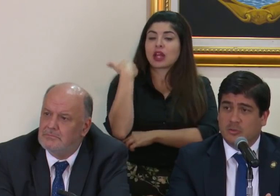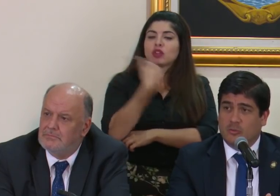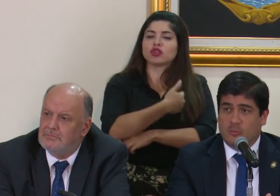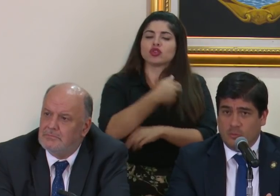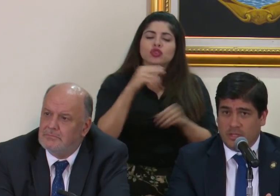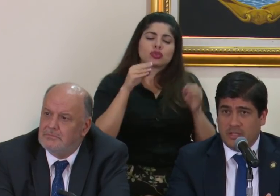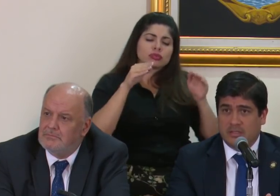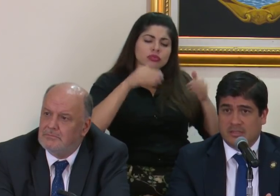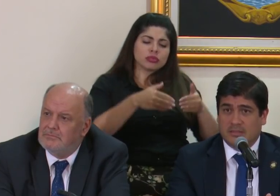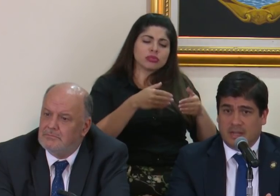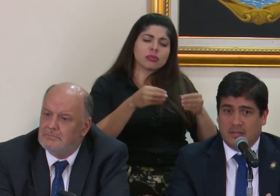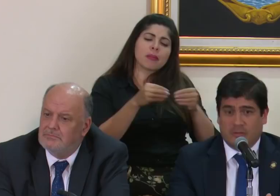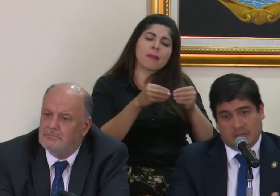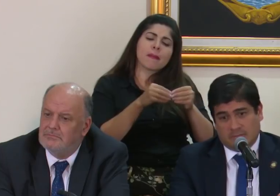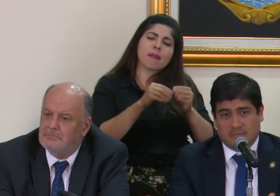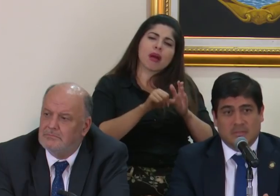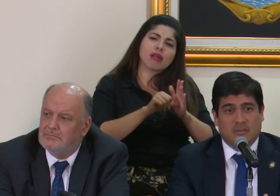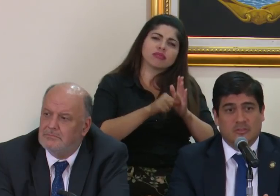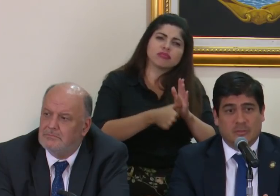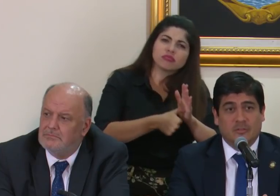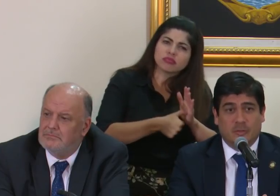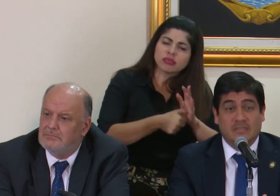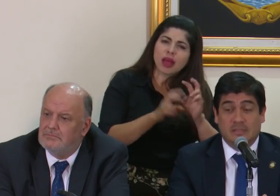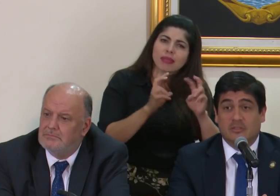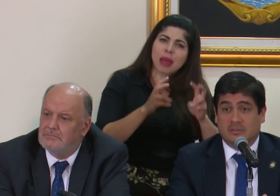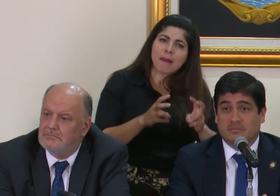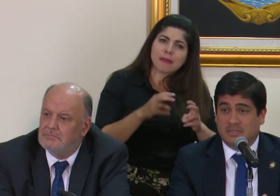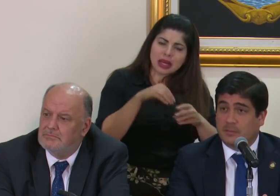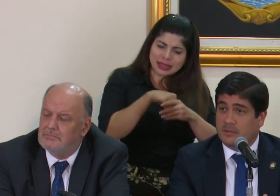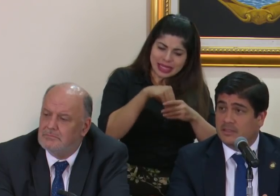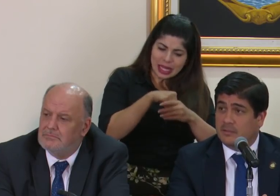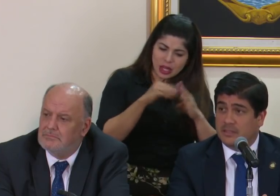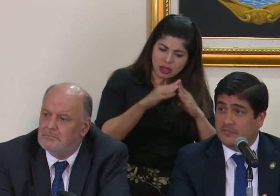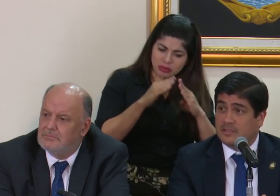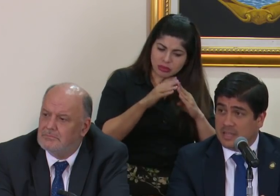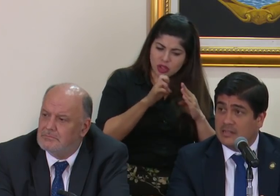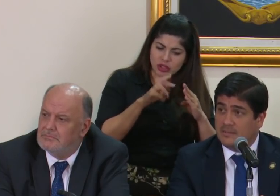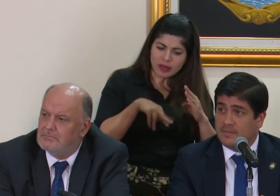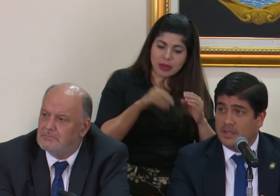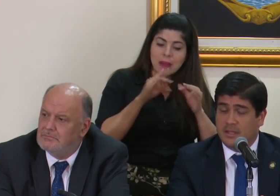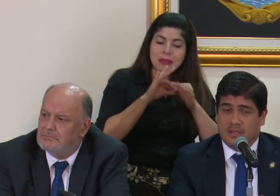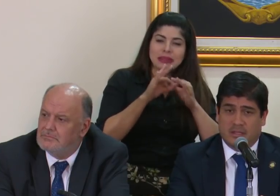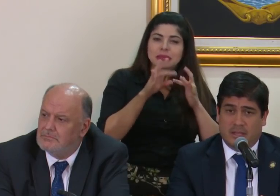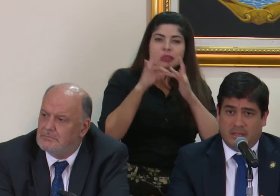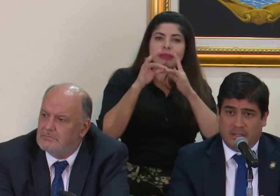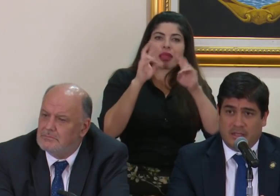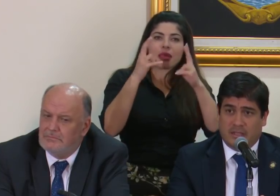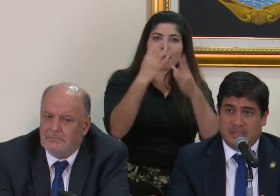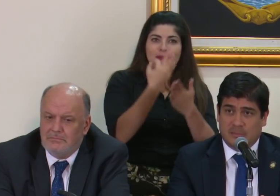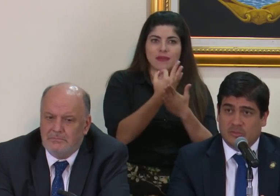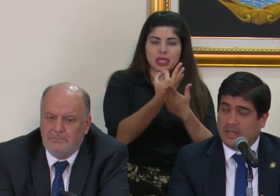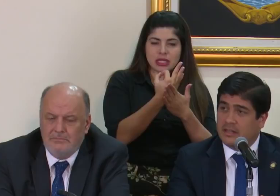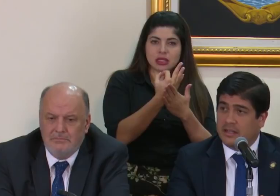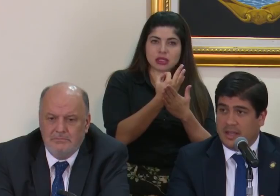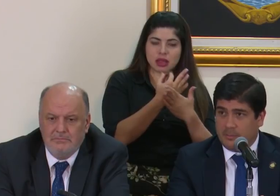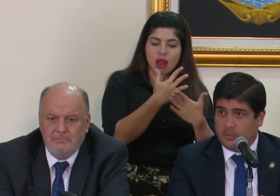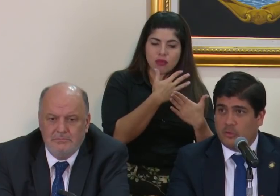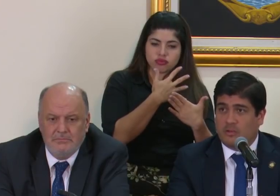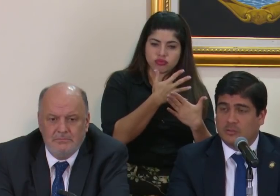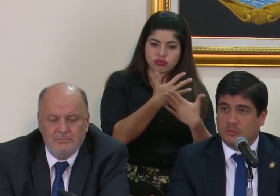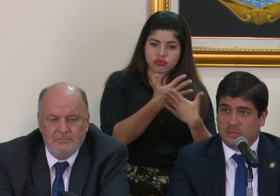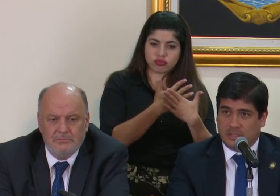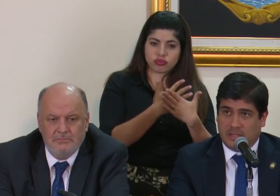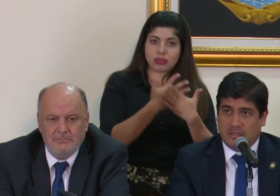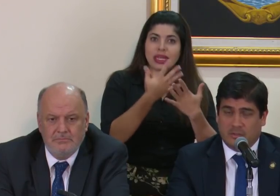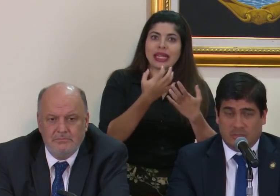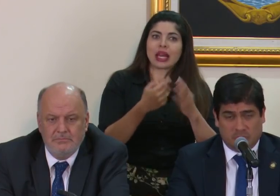estuvo muy centrado en los temas domésticos, principalmente en materia fiscal, y ahí quisimos dar ejemplo